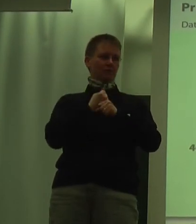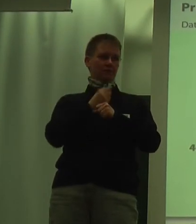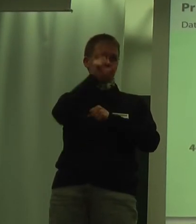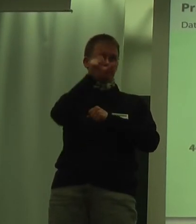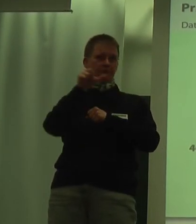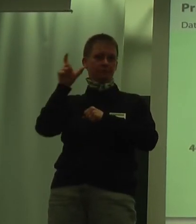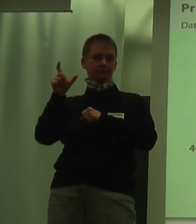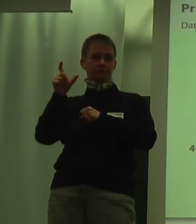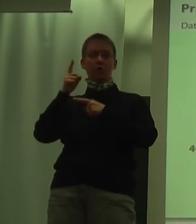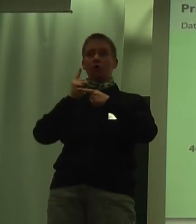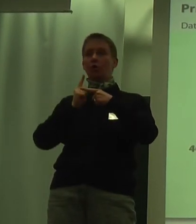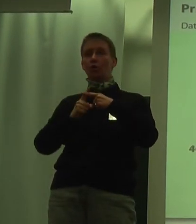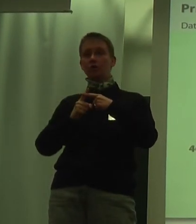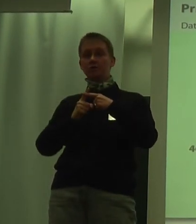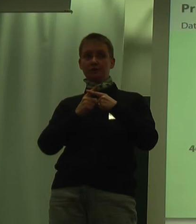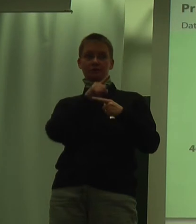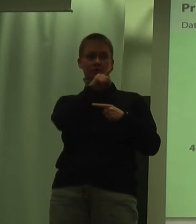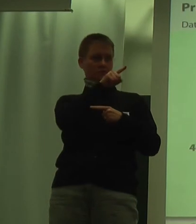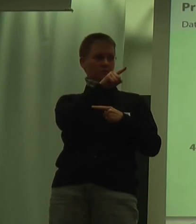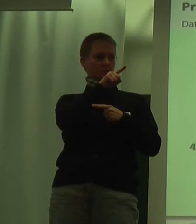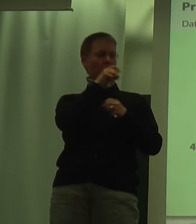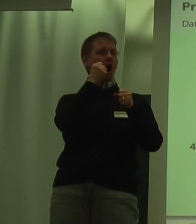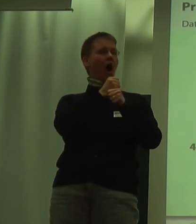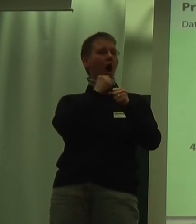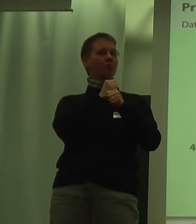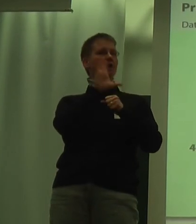Und sie arbeiten überwiegend als Angestellte.